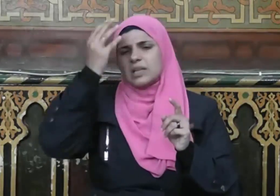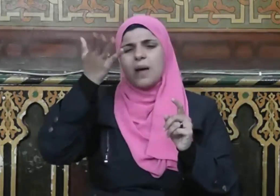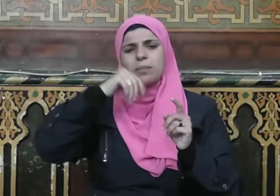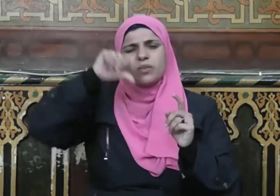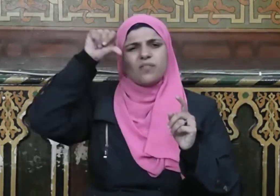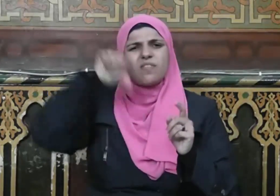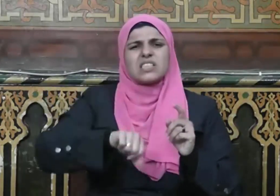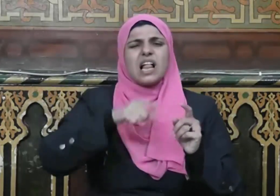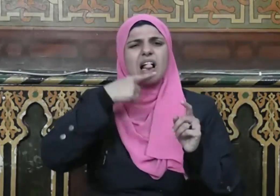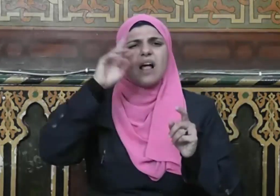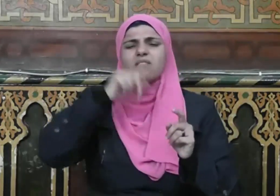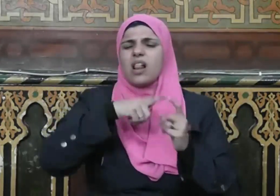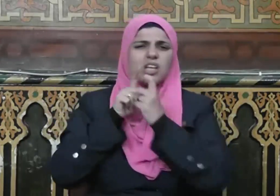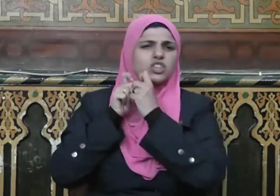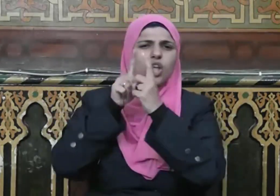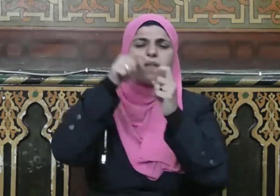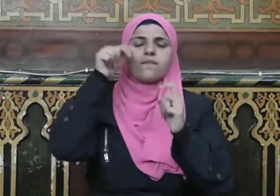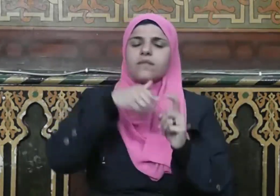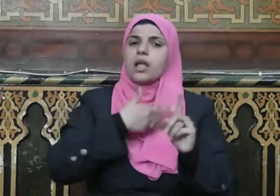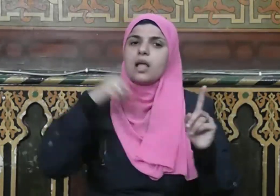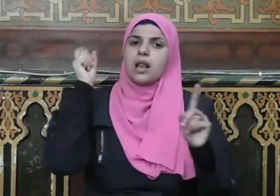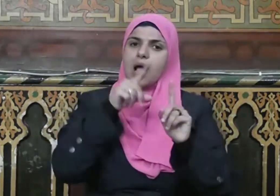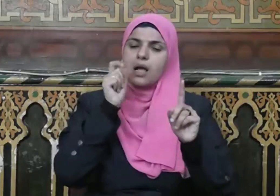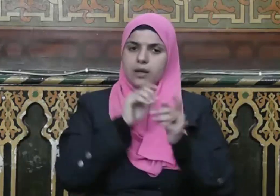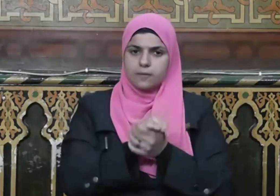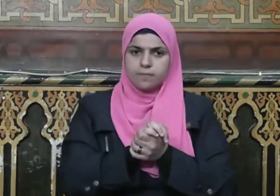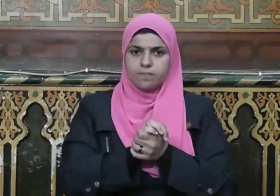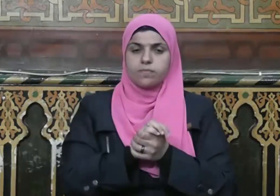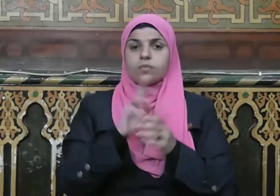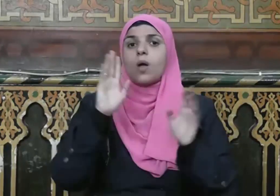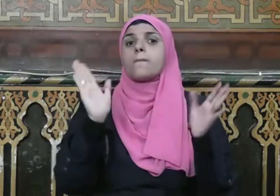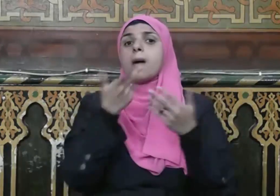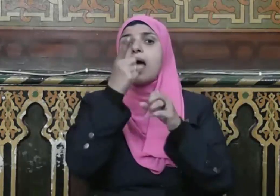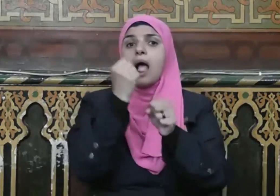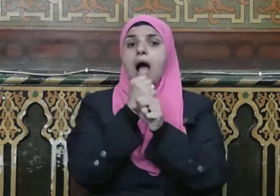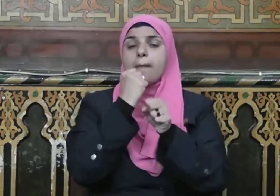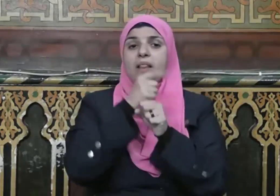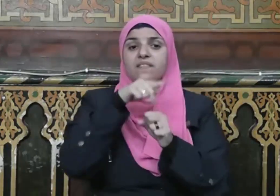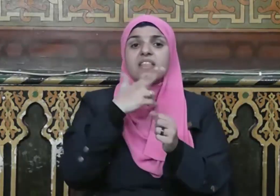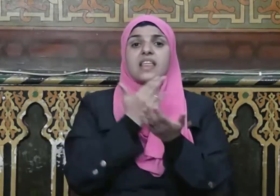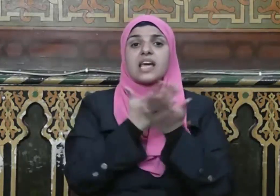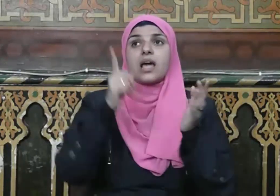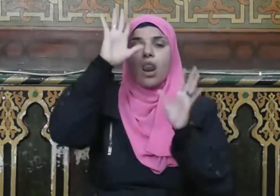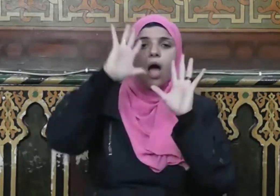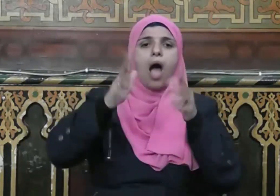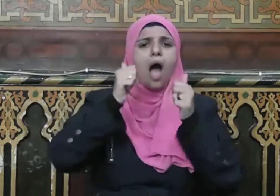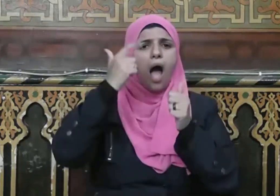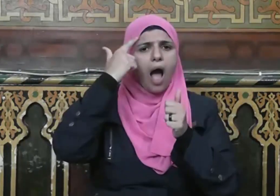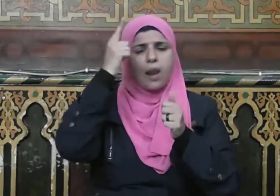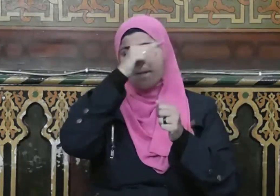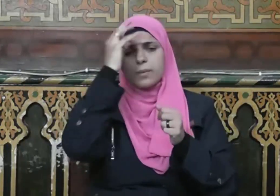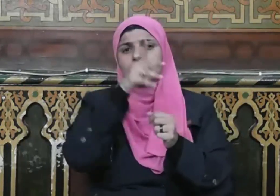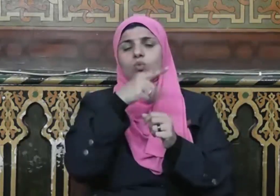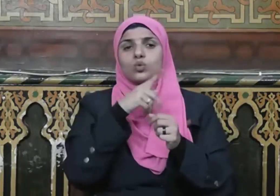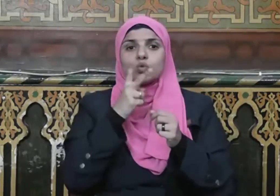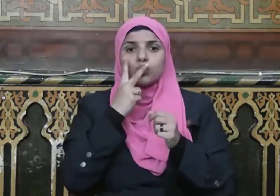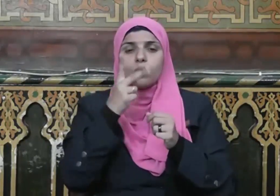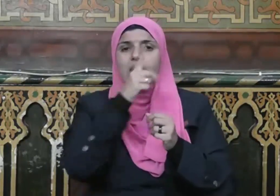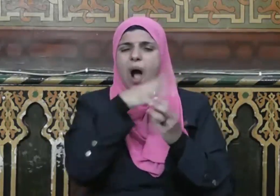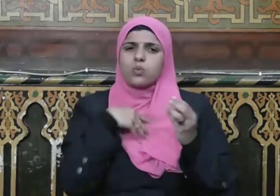ولا جدال في الحج وما تفعلوا من خير يعلمه الله وتزودوا فإن خير